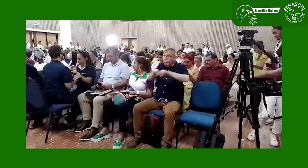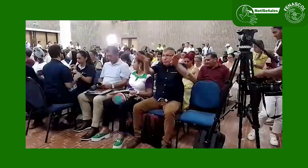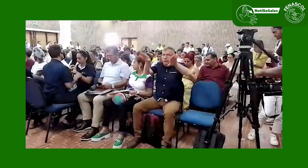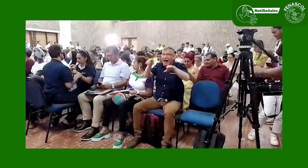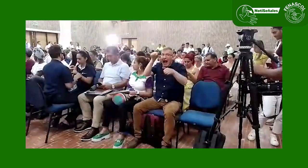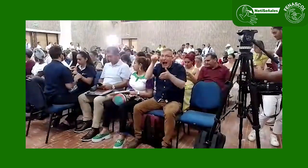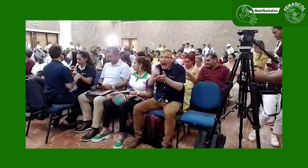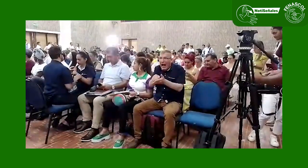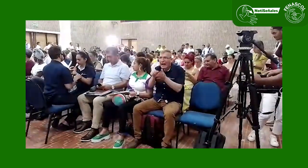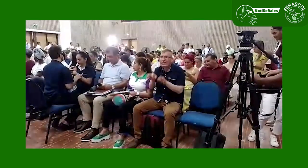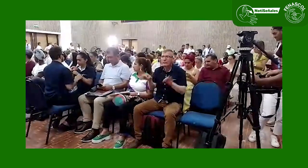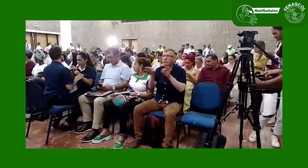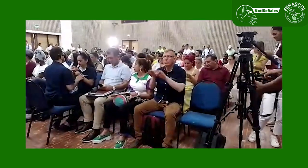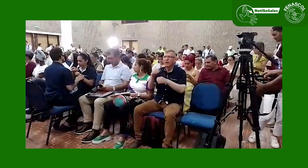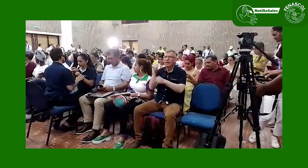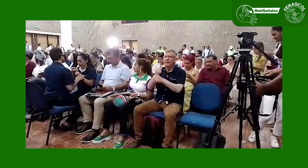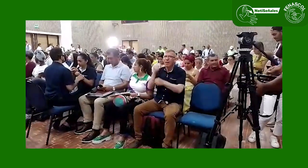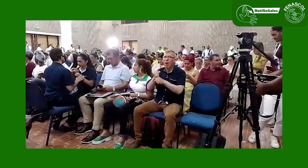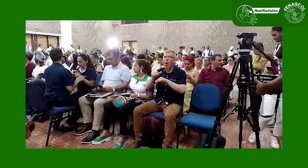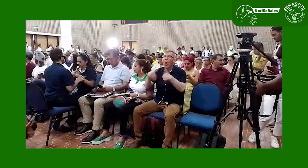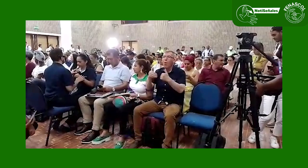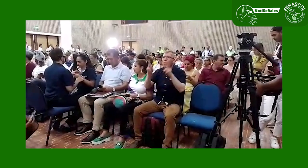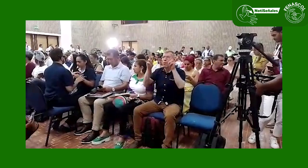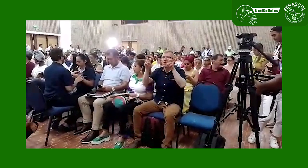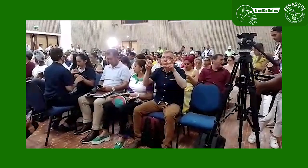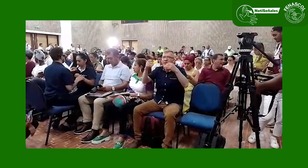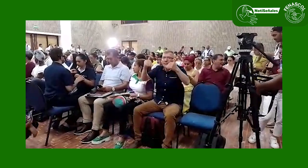trabajo de las personas con discapacidad de aquí en adelante.